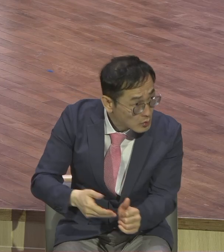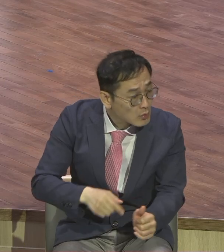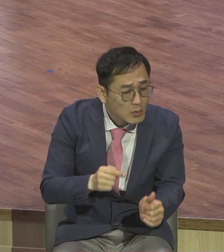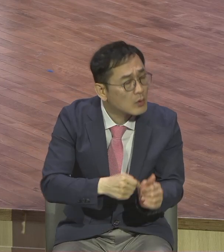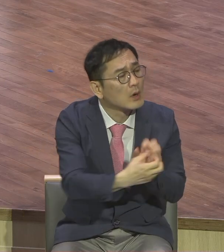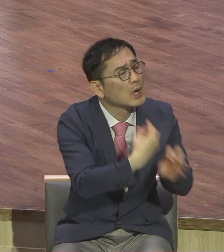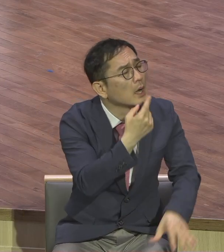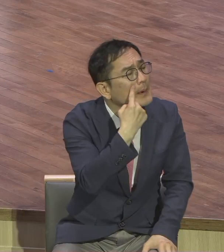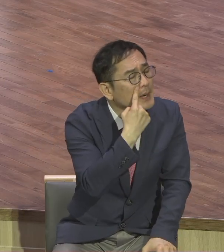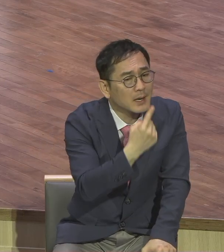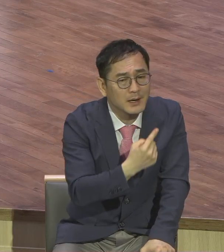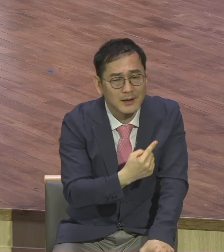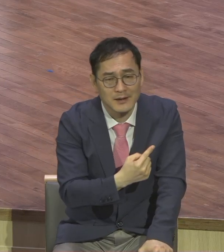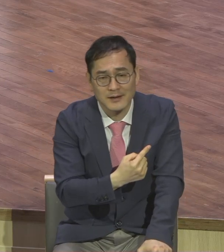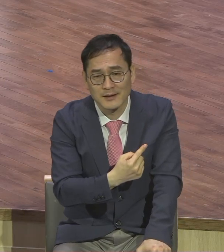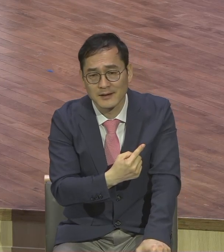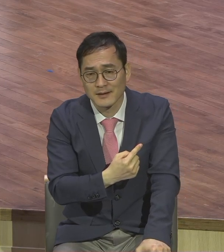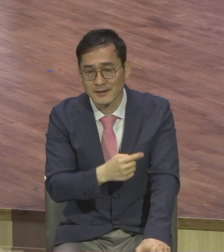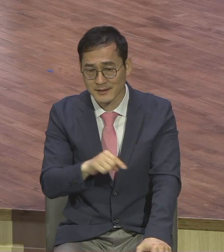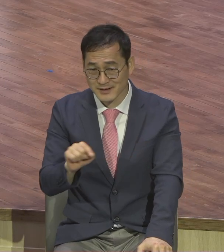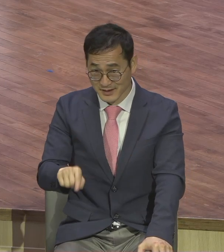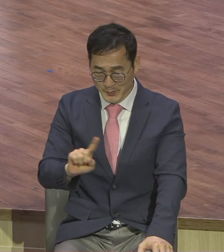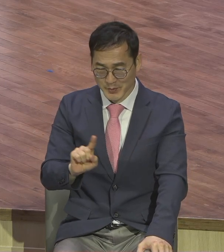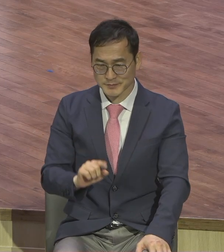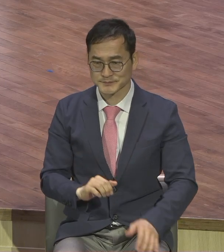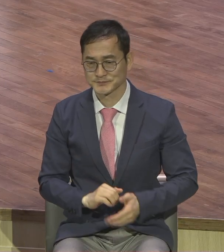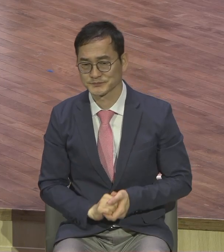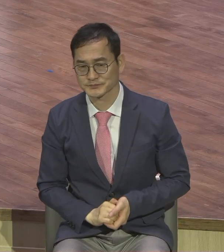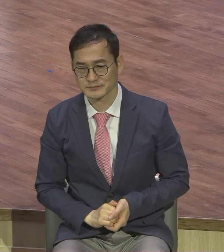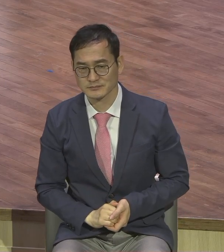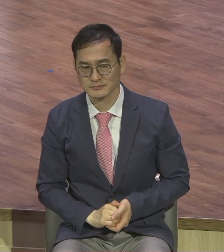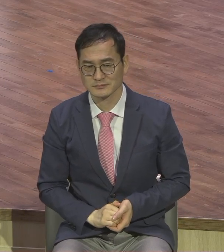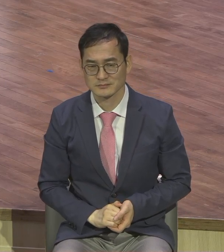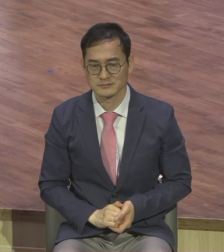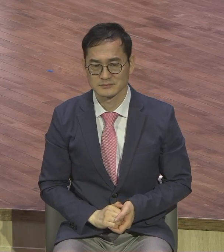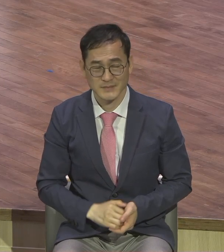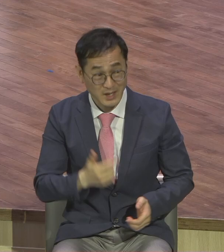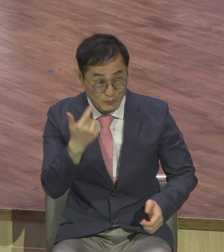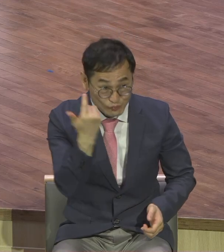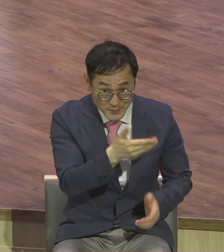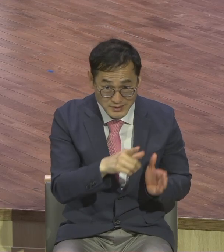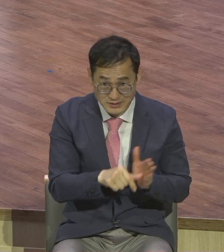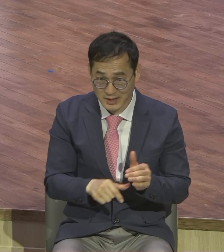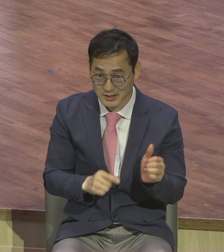이 예수님의 질문은요 종교 지도자들을 꼼짝 못하게 만드는 질문이에요. 왜냐하면